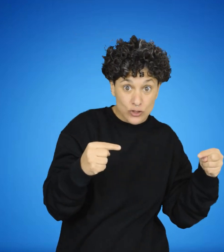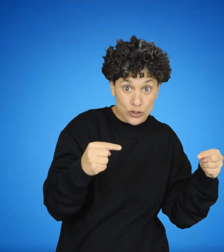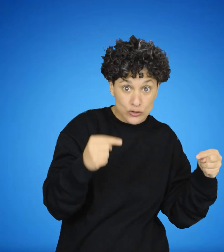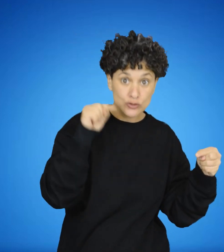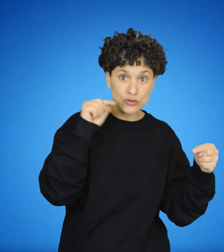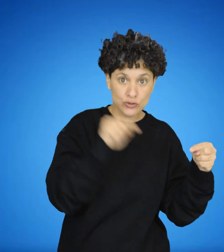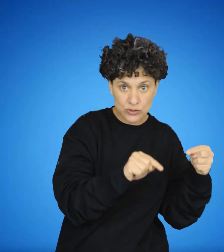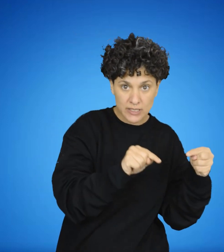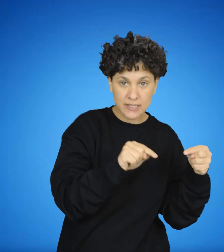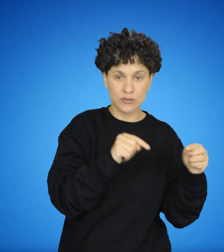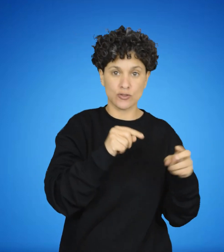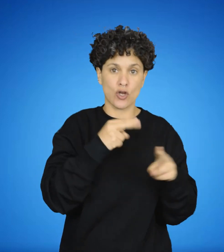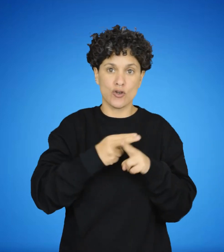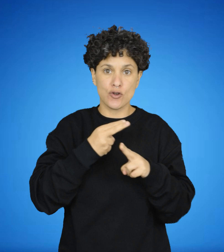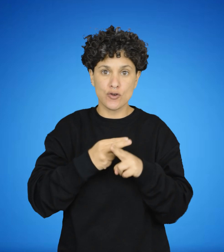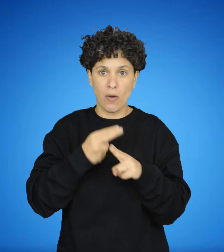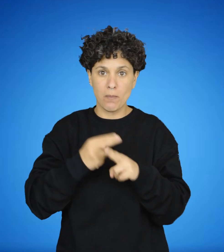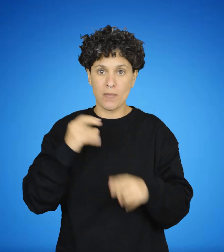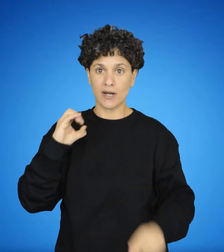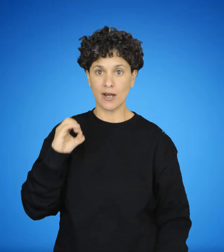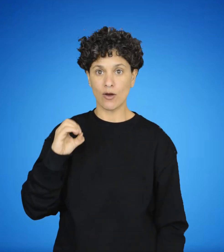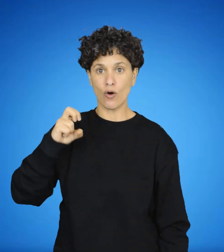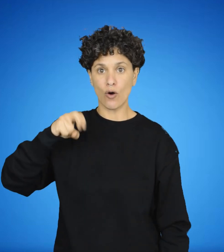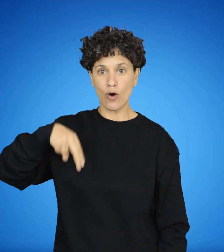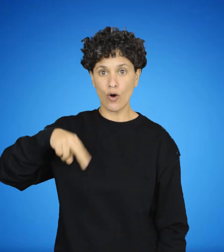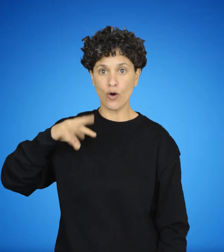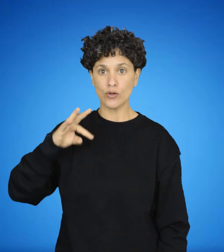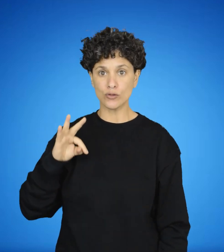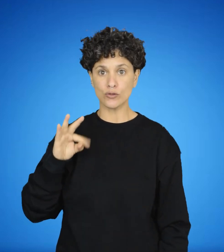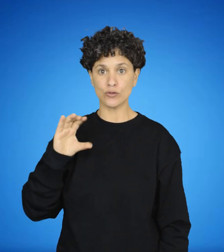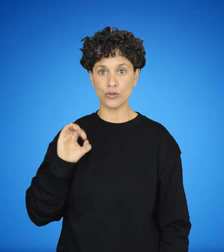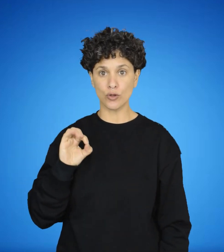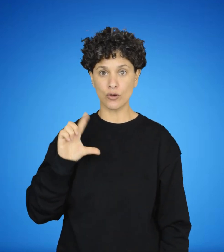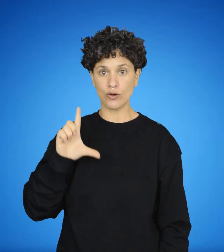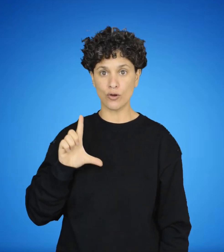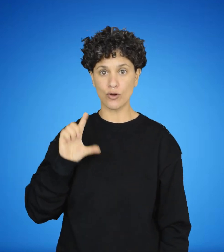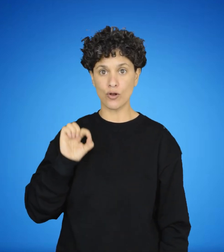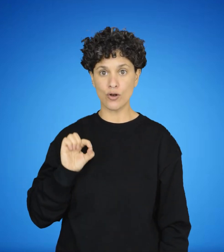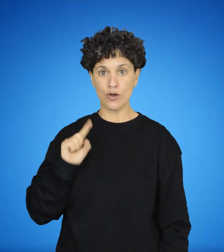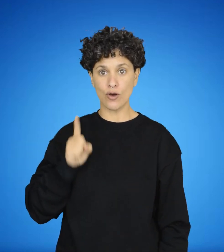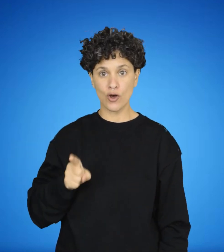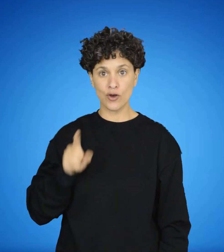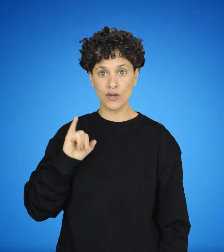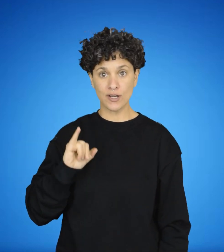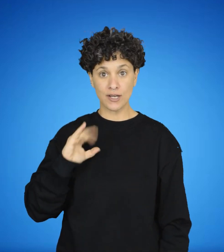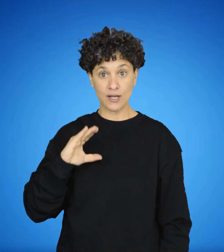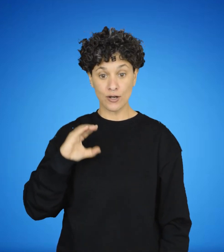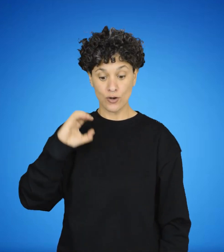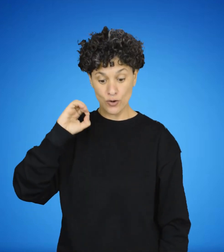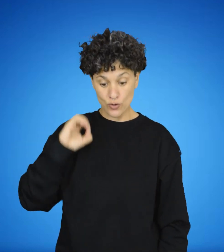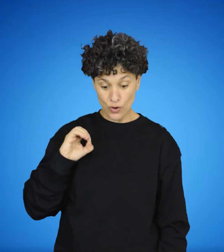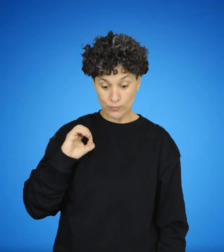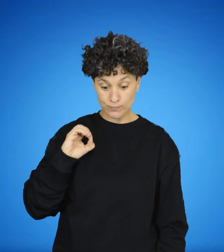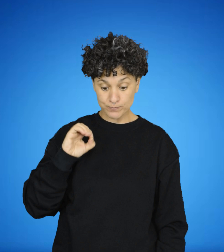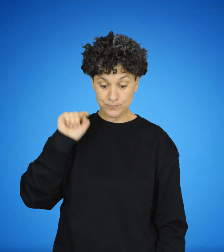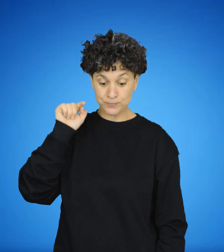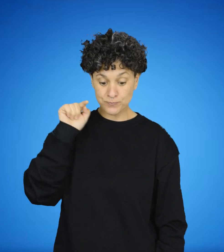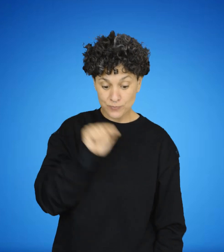permite identificarlas en la totalidad de sus diversas situaciones. A. identidad es una ley de nuestro pensamiento,